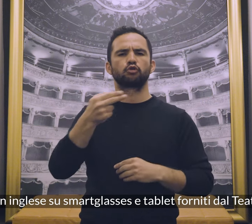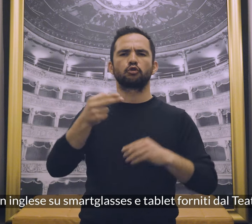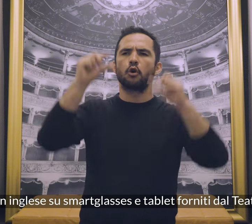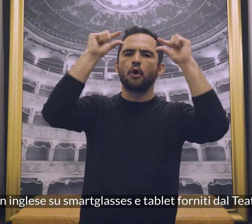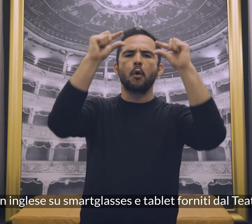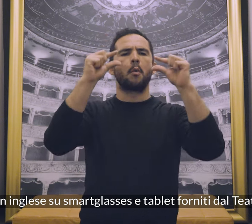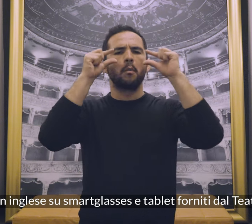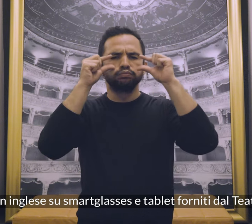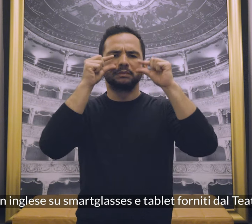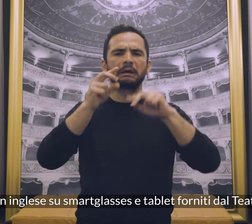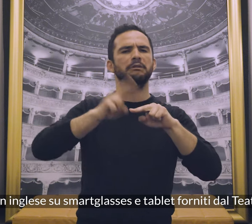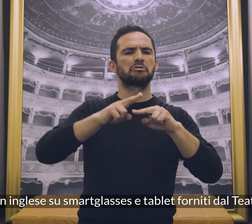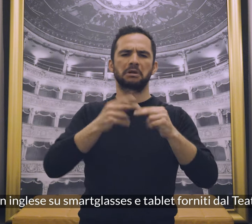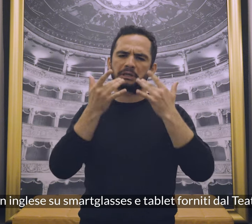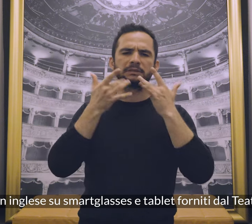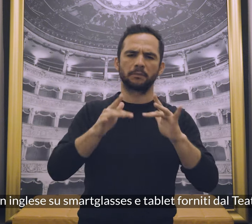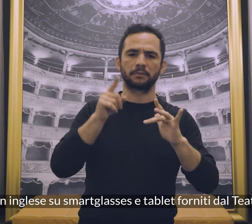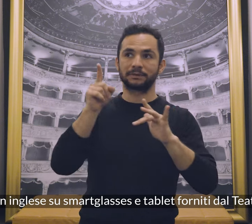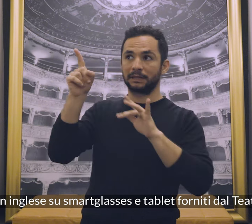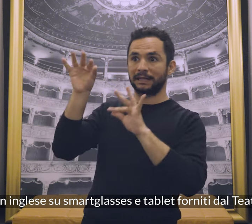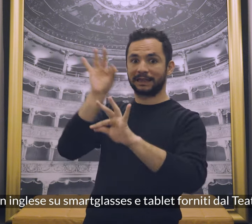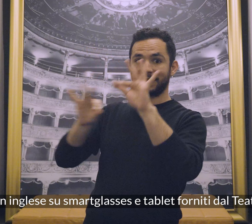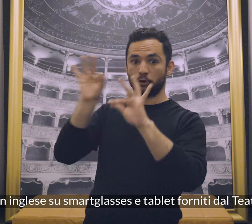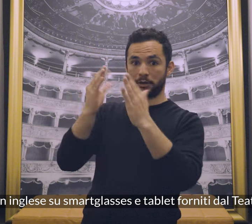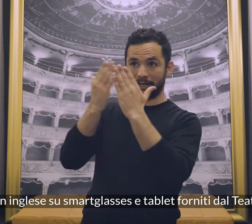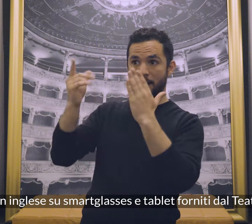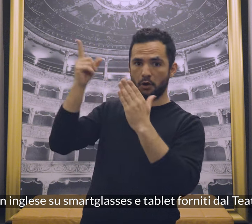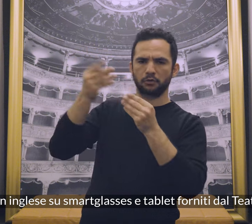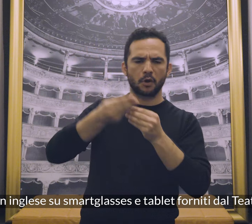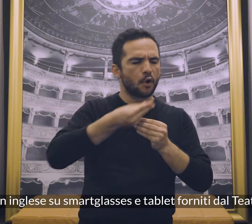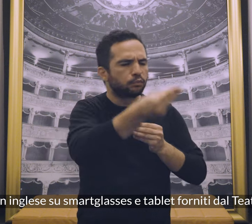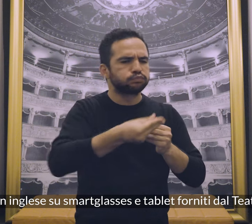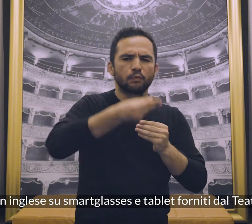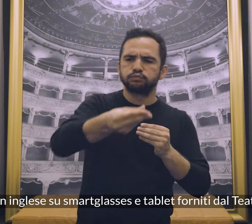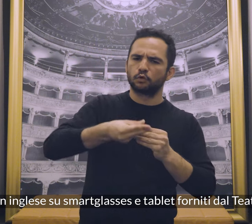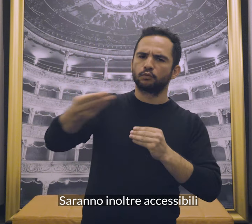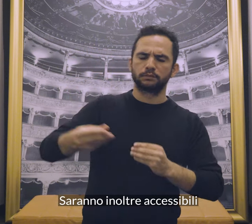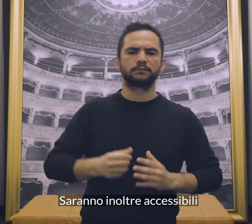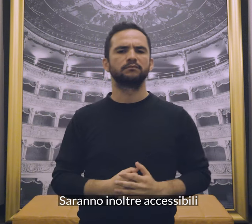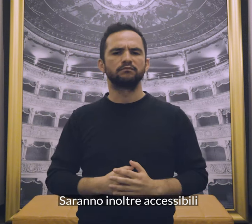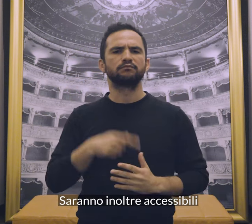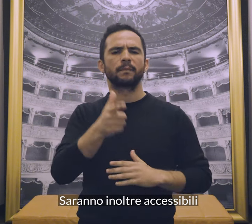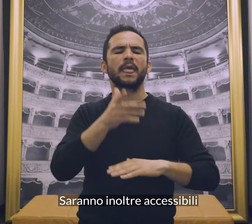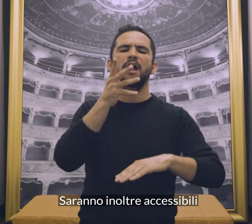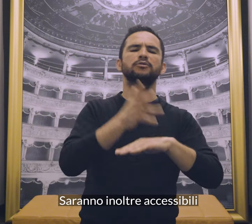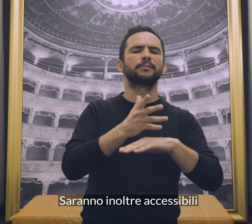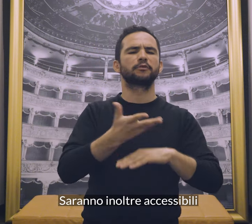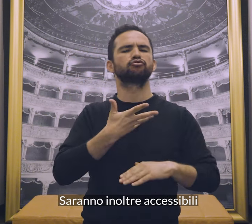in inglese, su smart glasses e tablet forniti dal teatro. Saranno inoltre accessibili